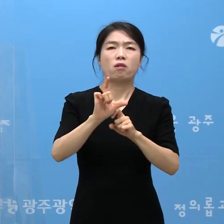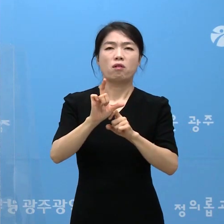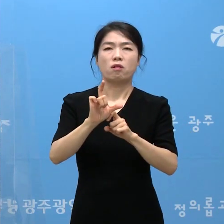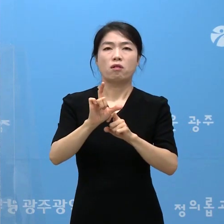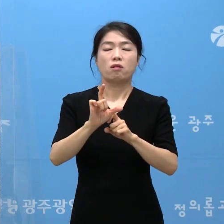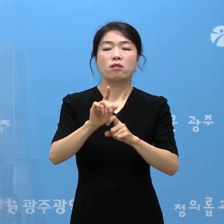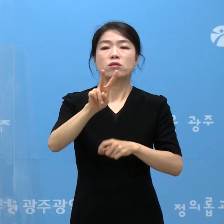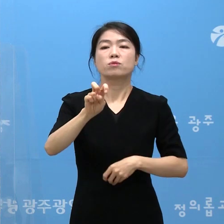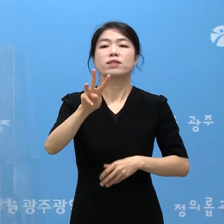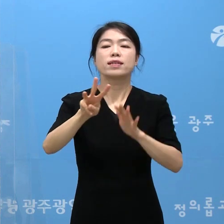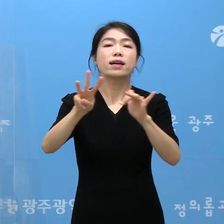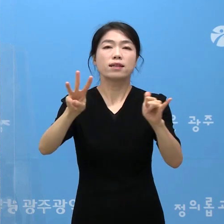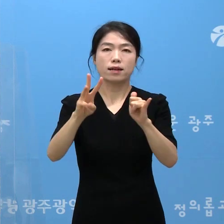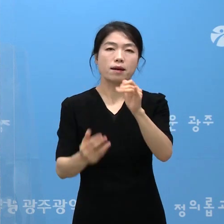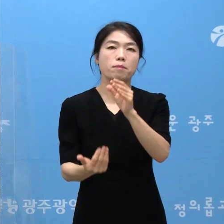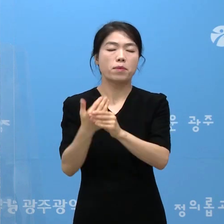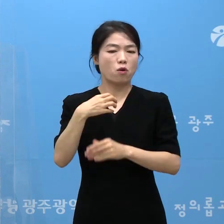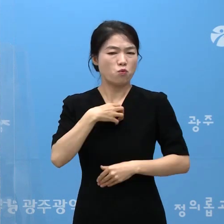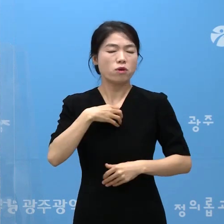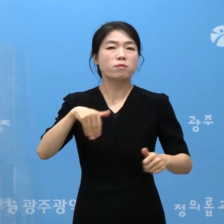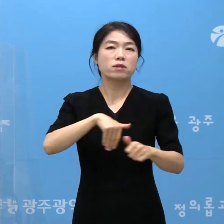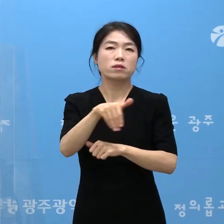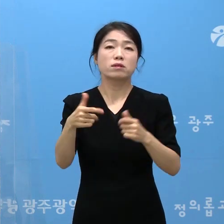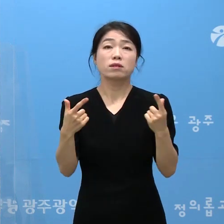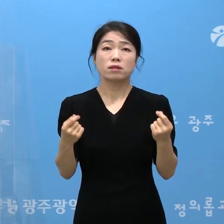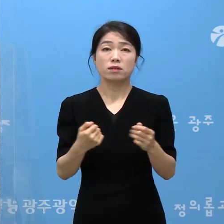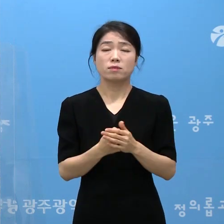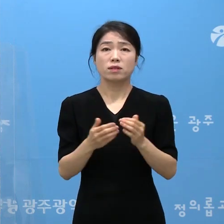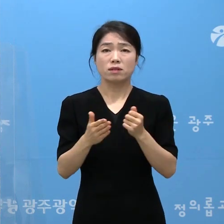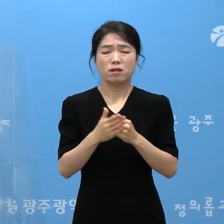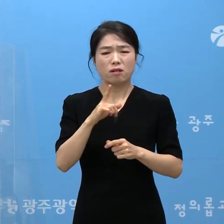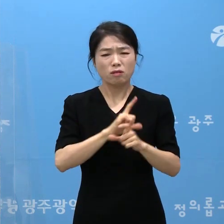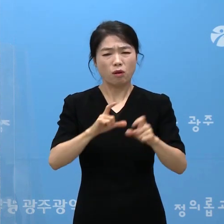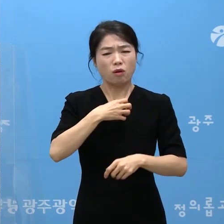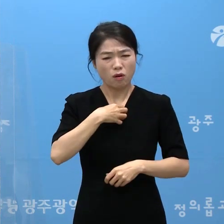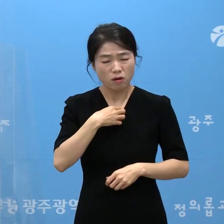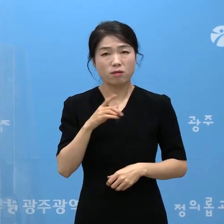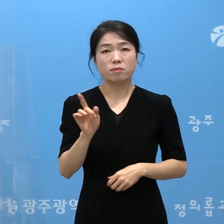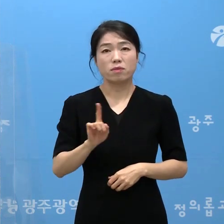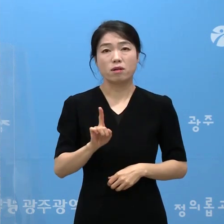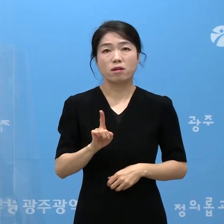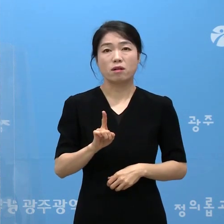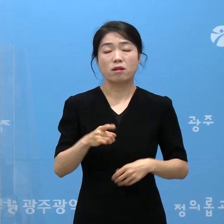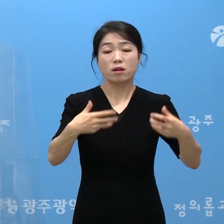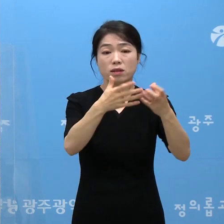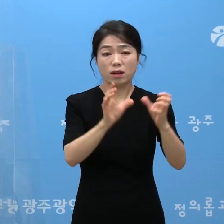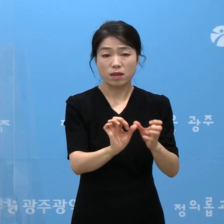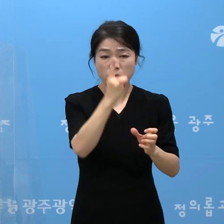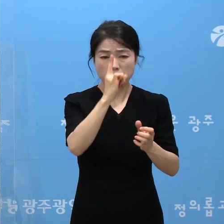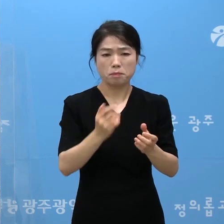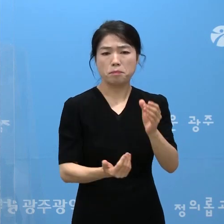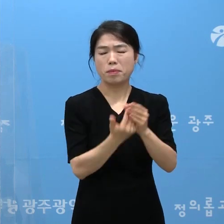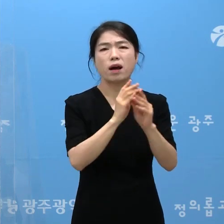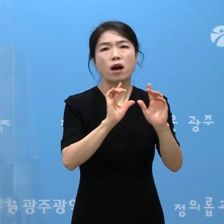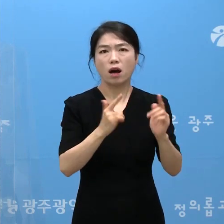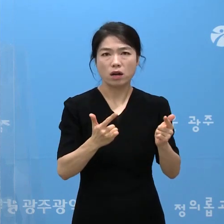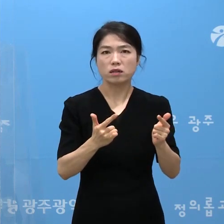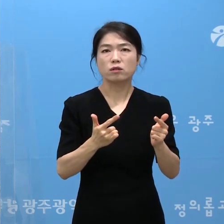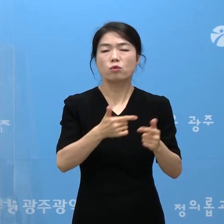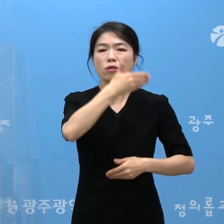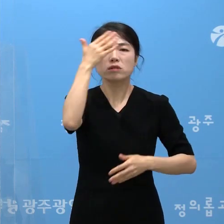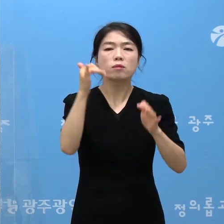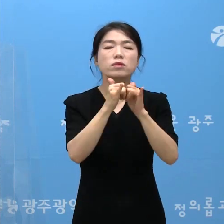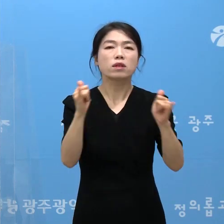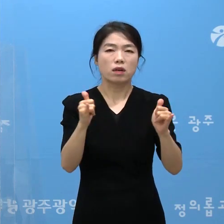23명이 발생하는 위기 상황입니다. 더 우려스러운 것은 집단에 의한 발병이 아닌 젊은